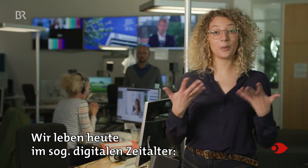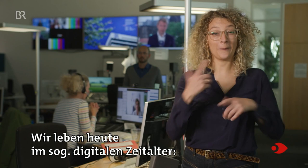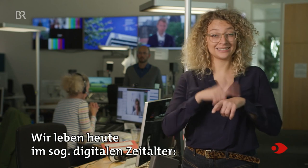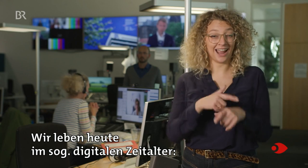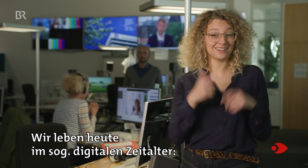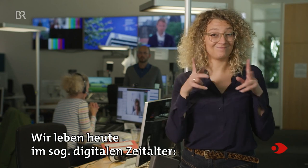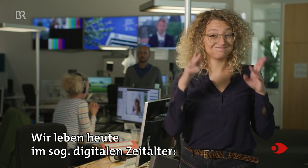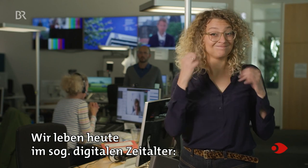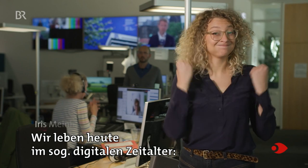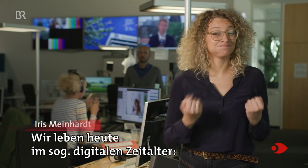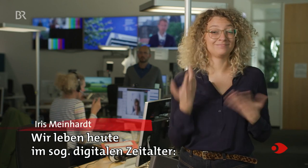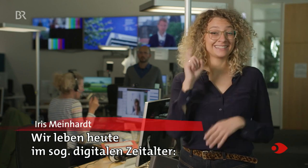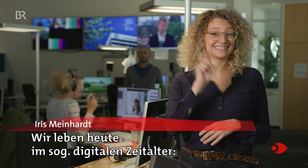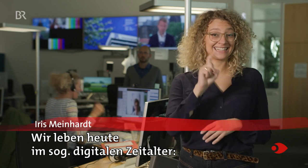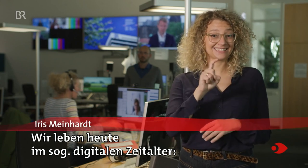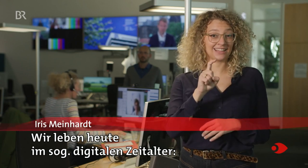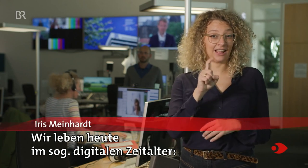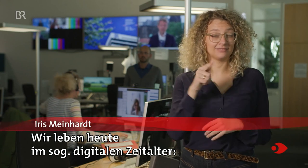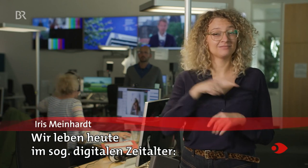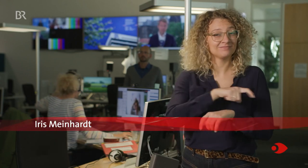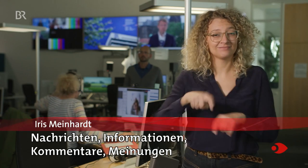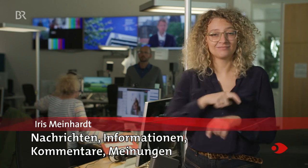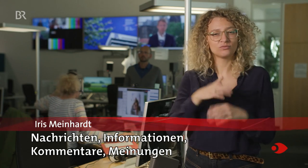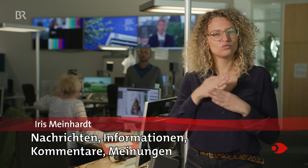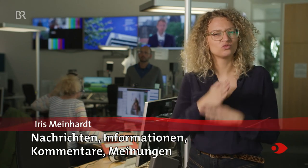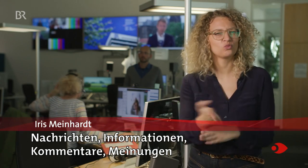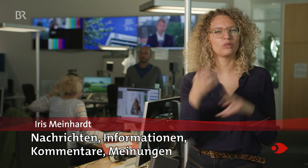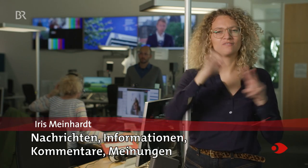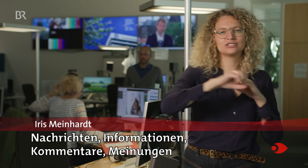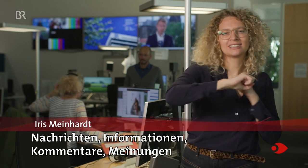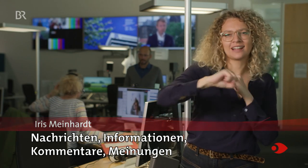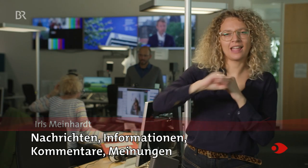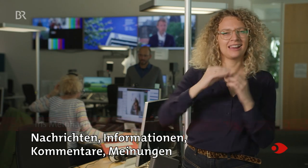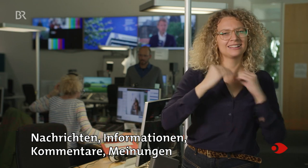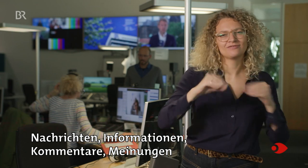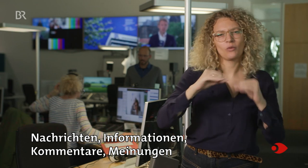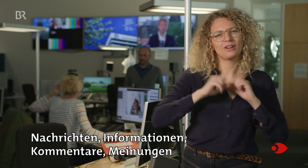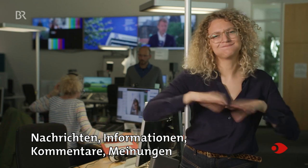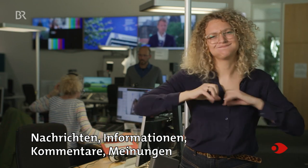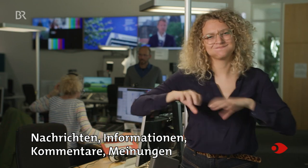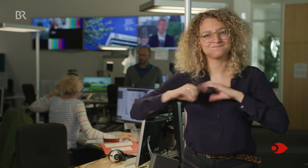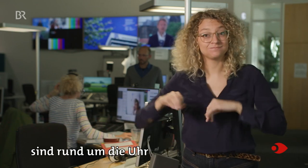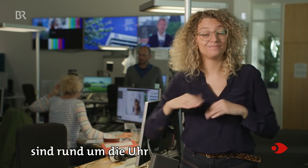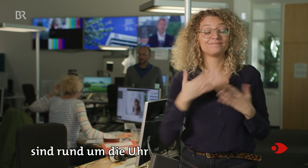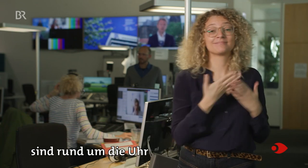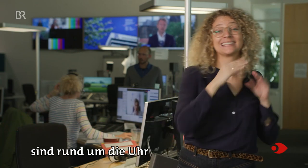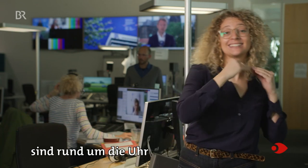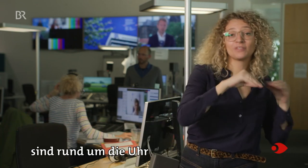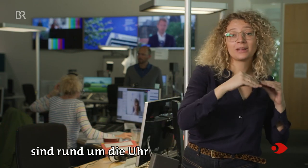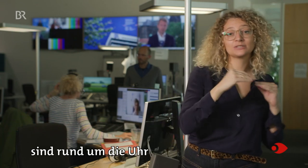Wir leben heute im sogenannten digitalen Zeitalter. Nachrichten, Informationen, Kommentare, Meinungen sind rund um die Uhr auf